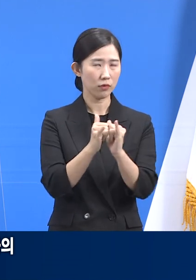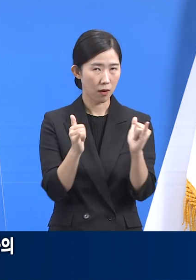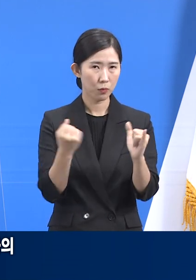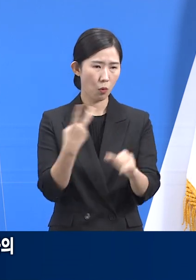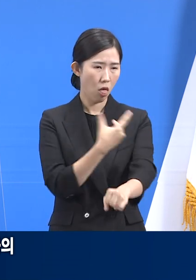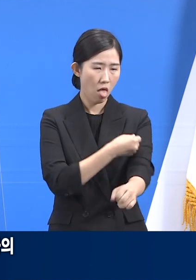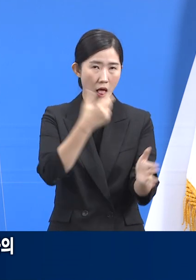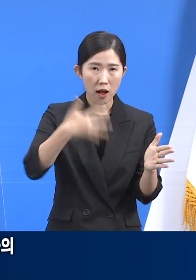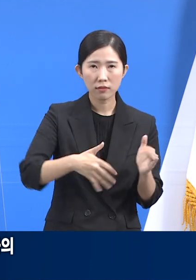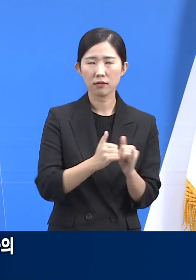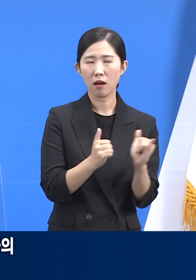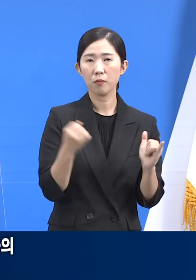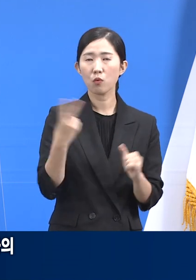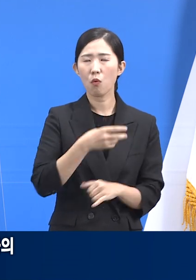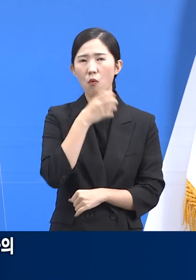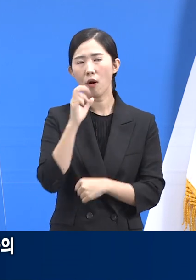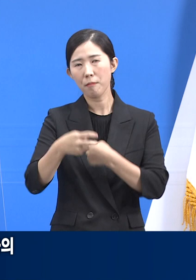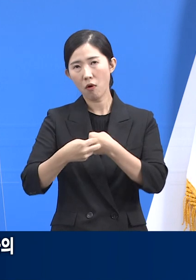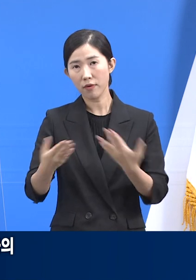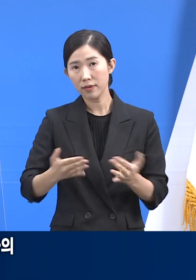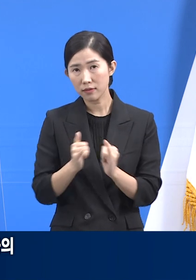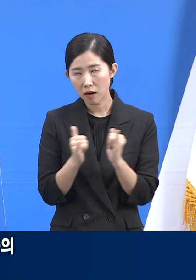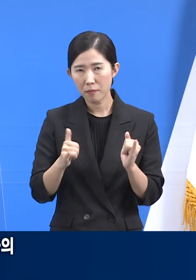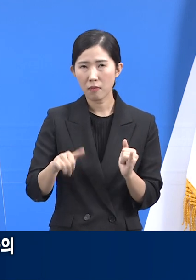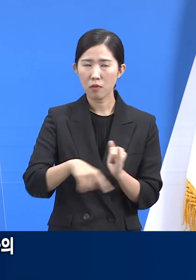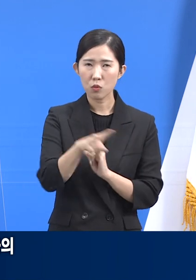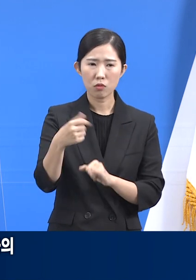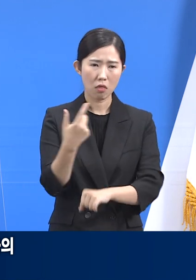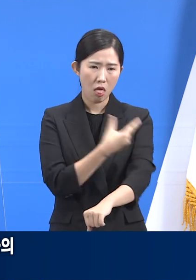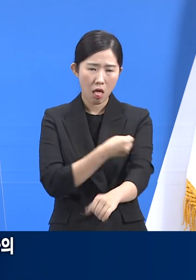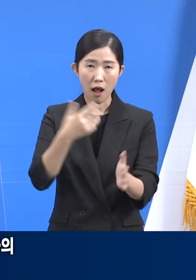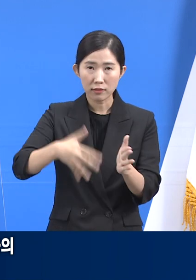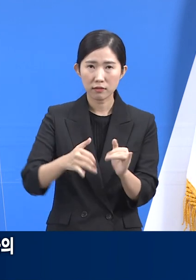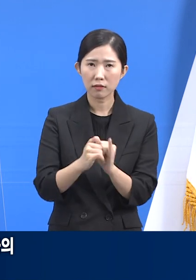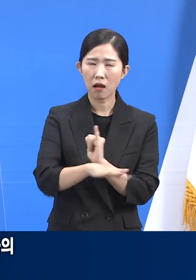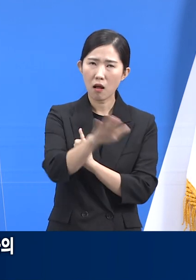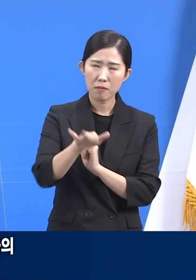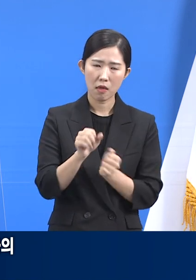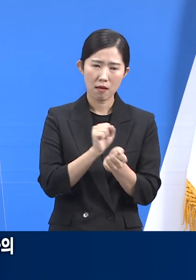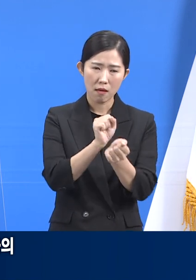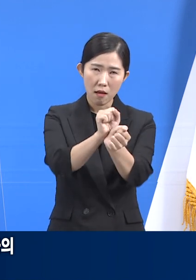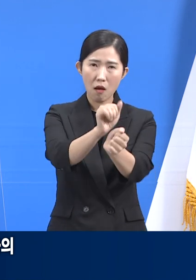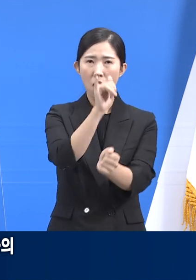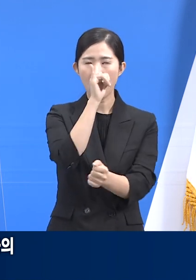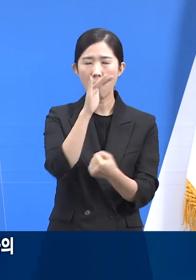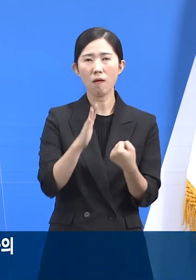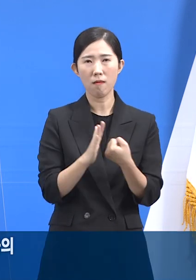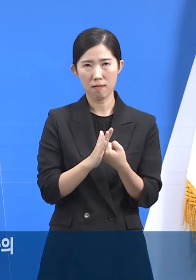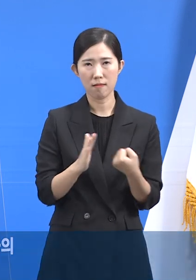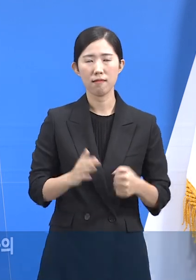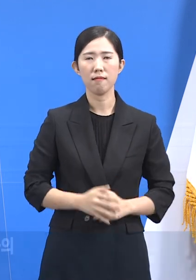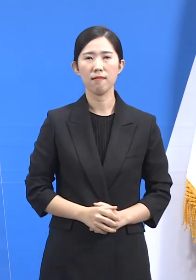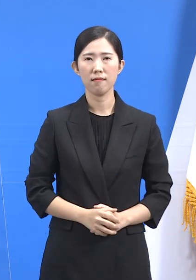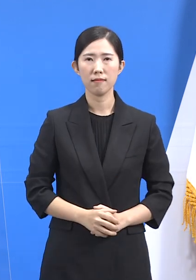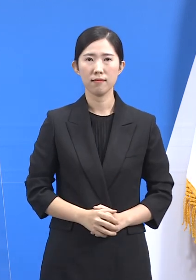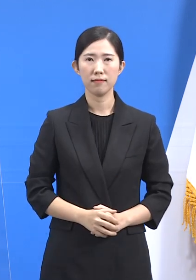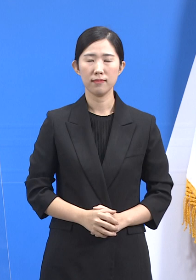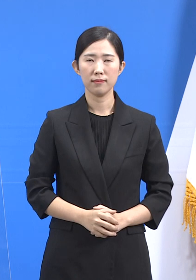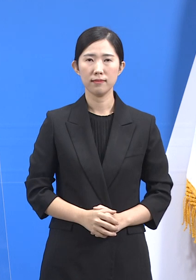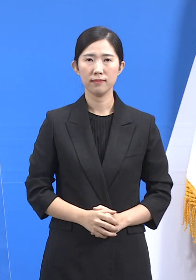요양병원, 시설, 종사자 등 초기 백신 접종자의 돌파 감염 사례를 중심으로 증가하고 있는 상황입니다.